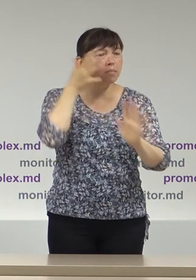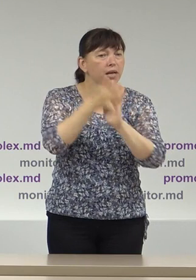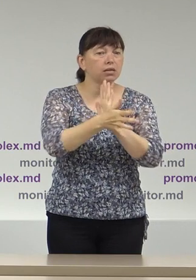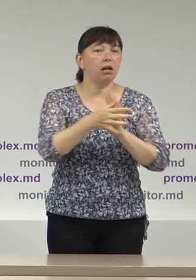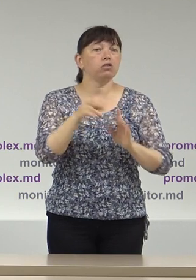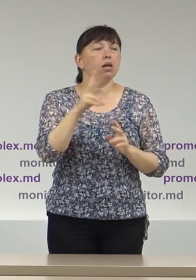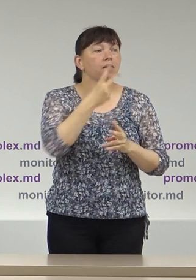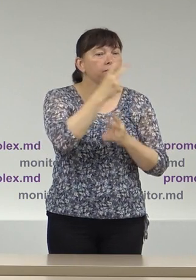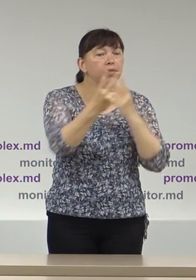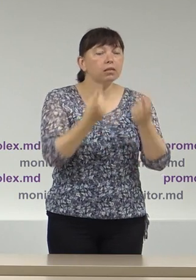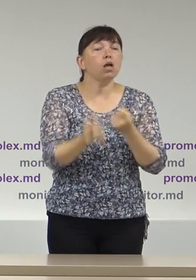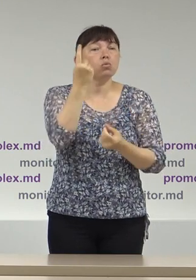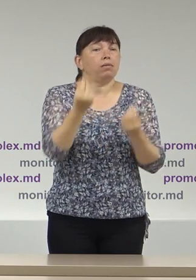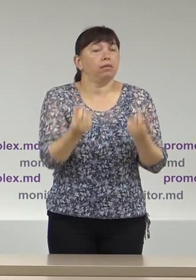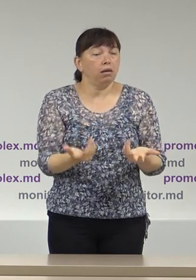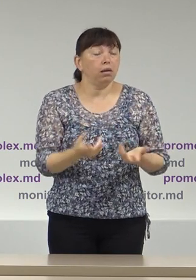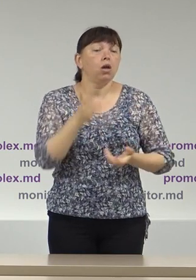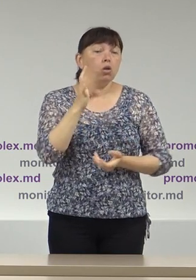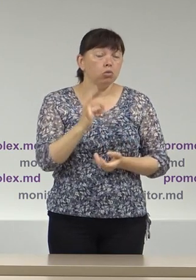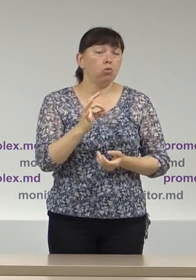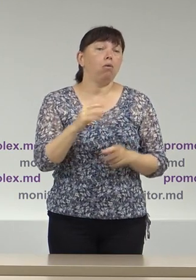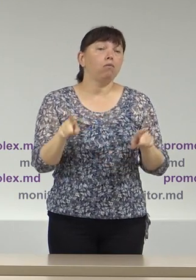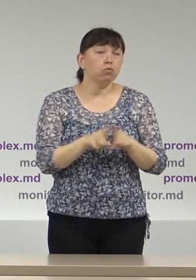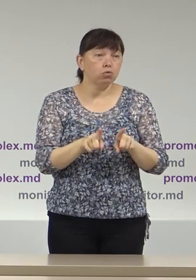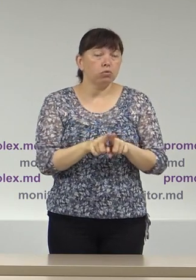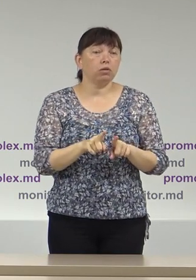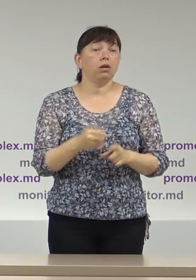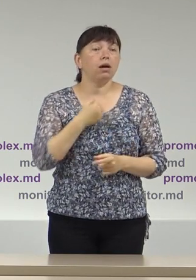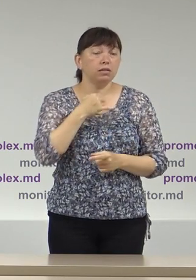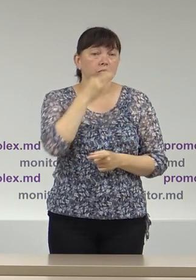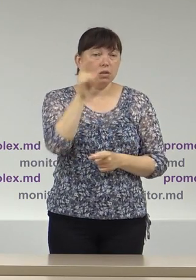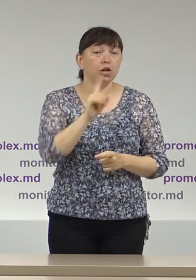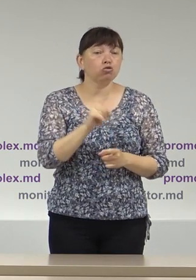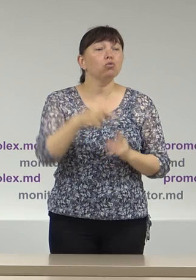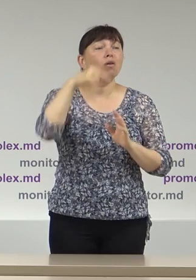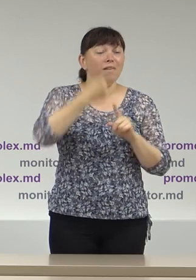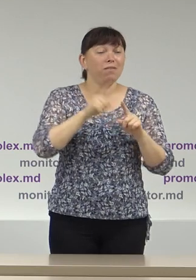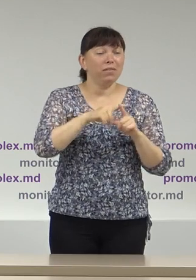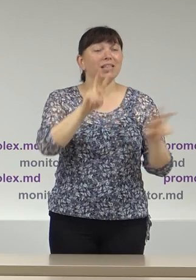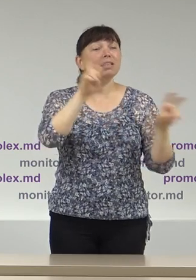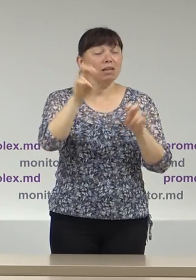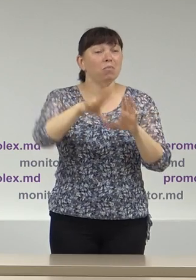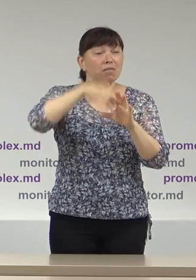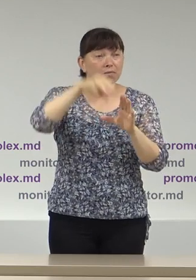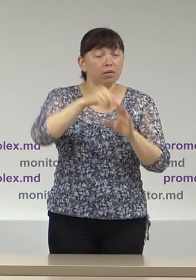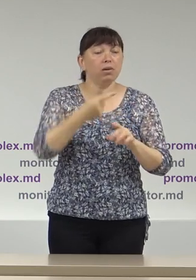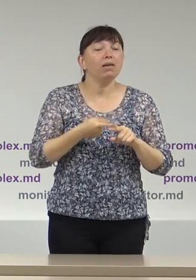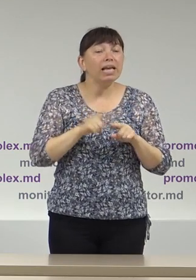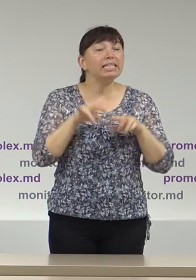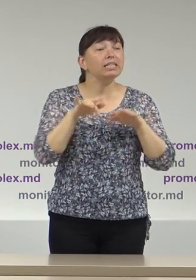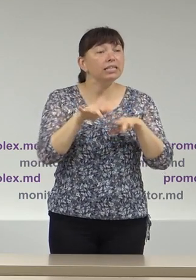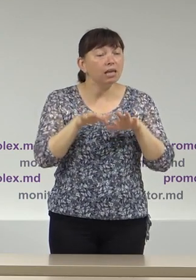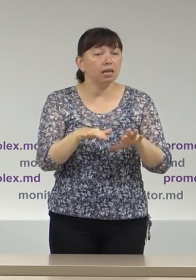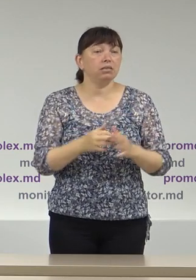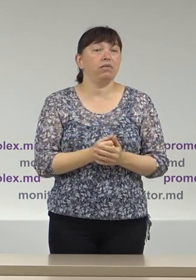și a concurenților. Totuși atragem atenție că în context electoral aceste acțiuni